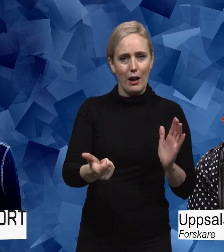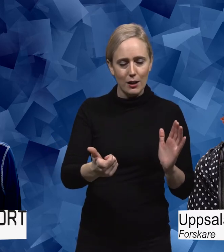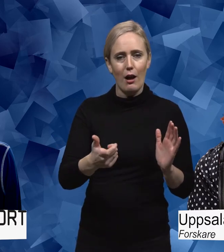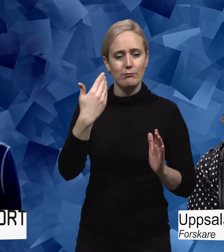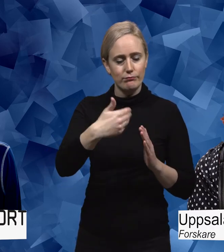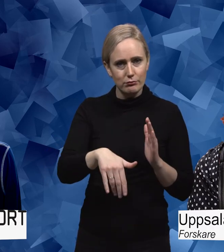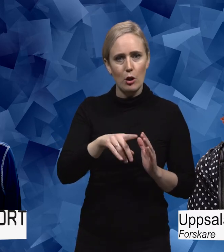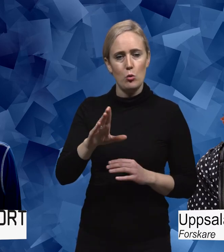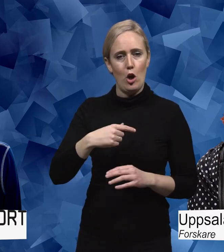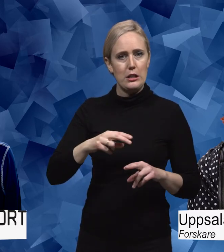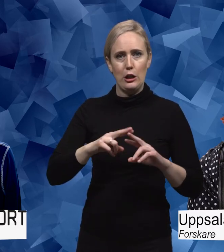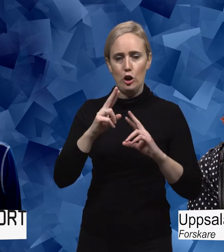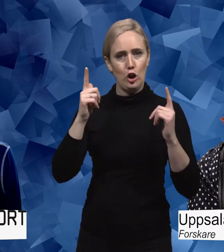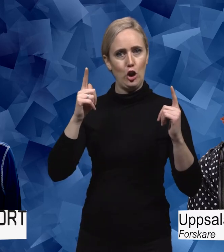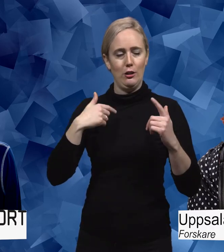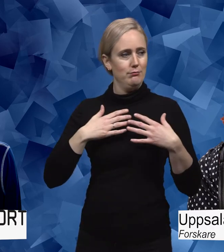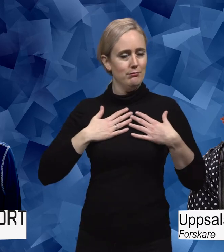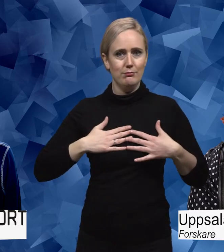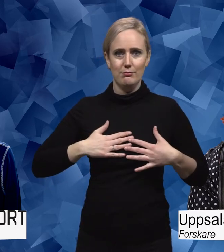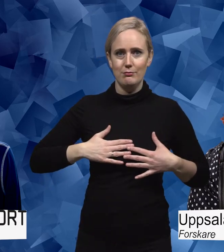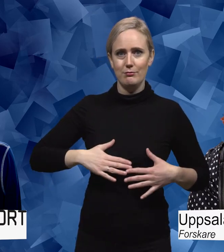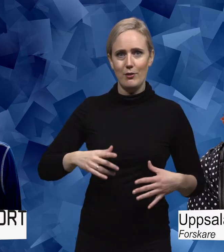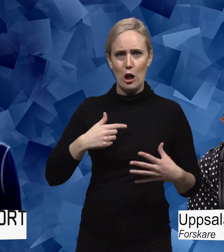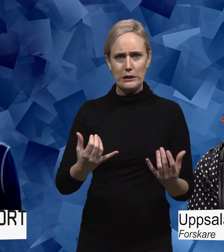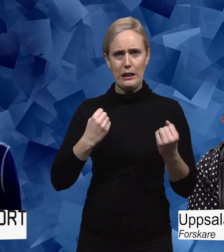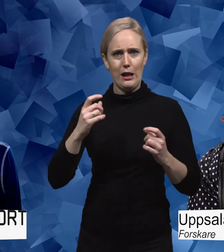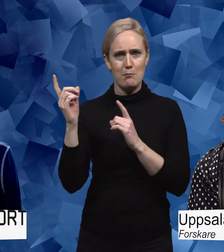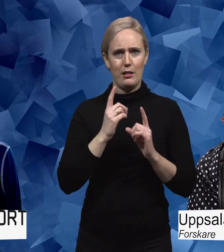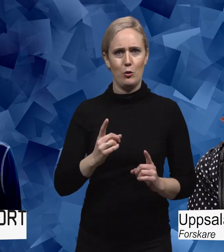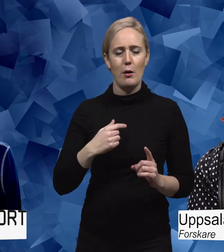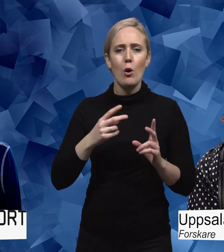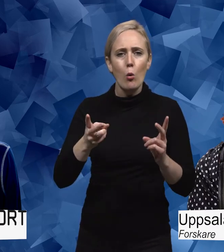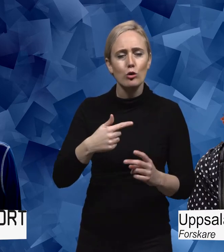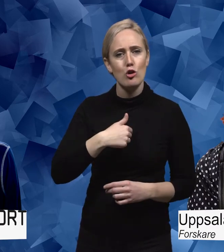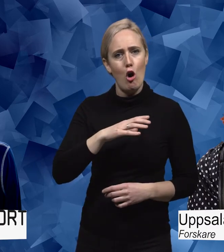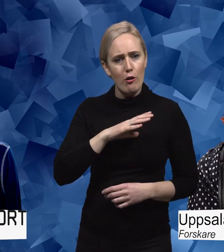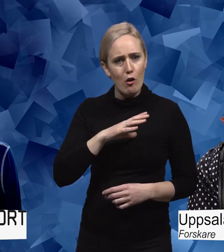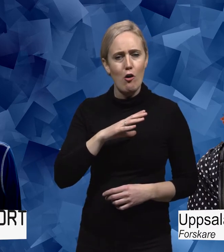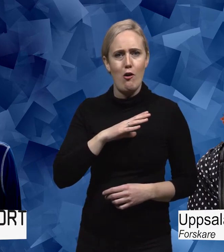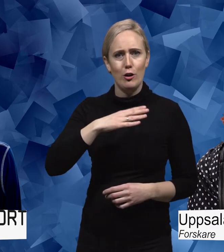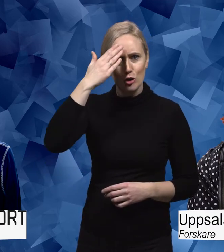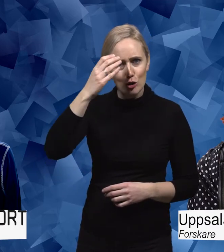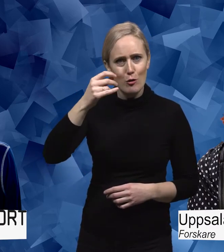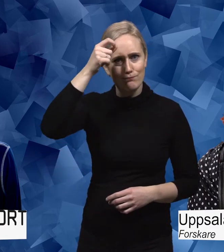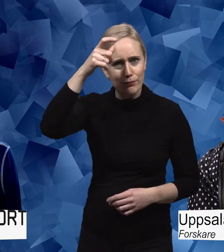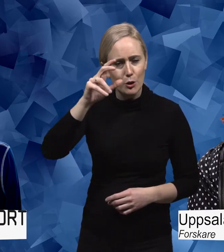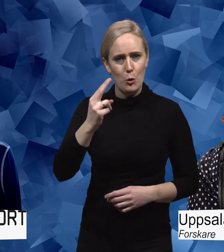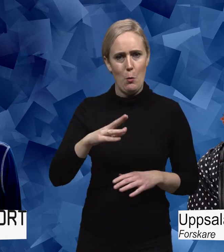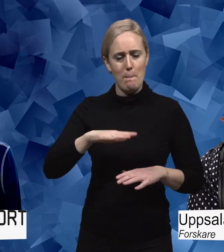såklart var fysiskt starkare, men kanske framför allt för att jag hade fått kunskap och var mer självgående i hur jag skulle kunna